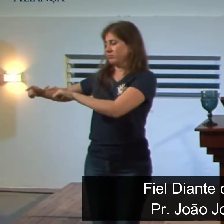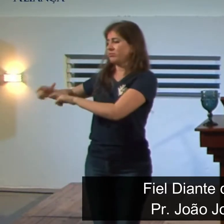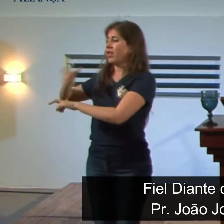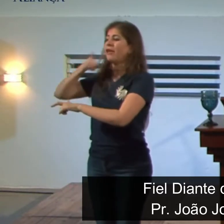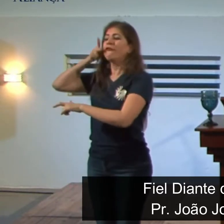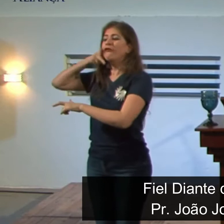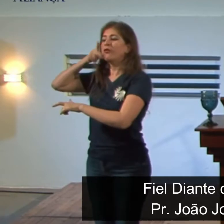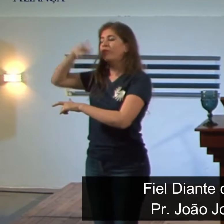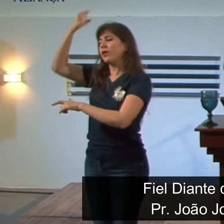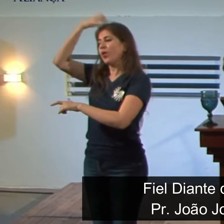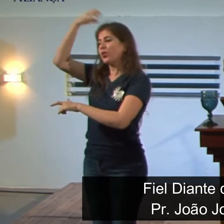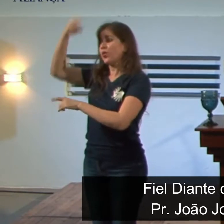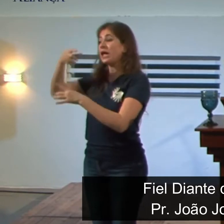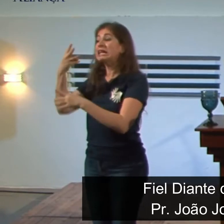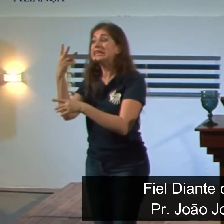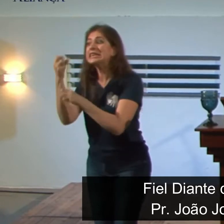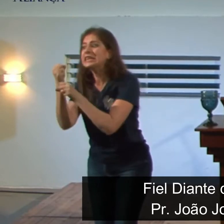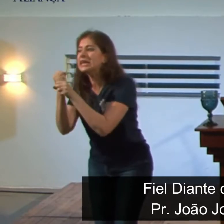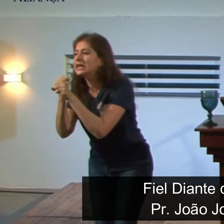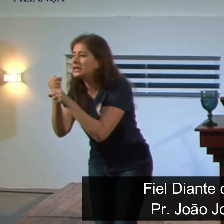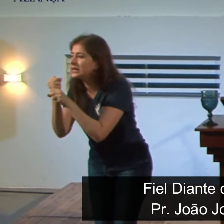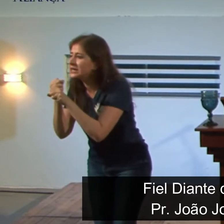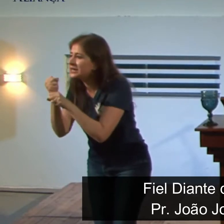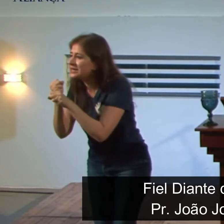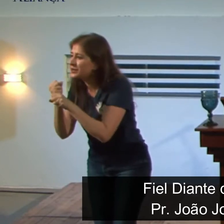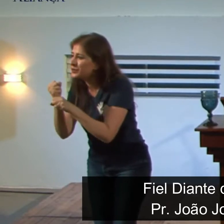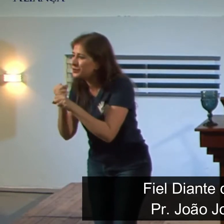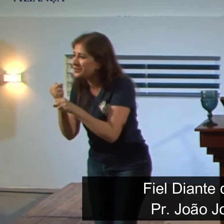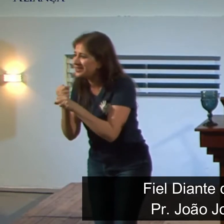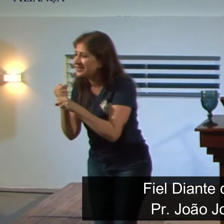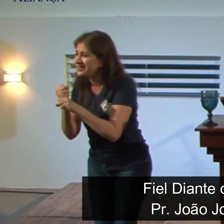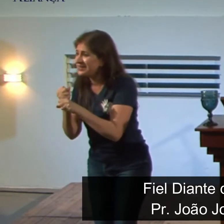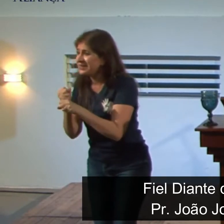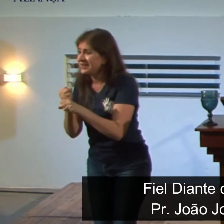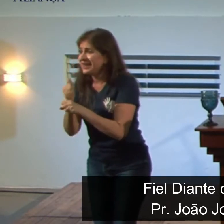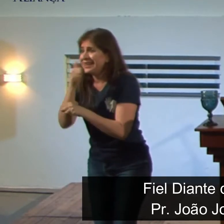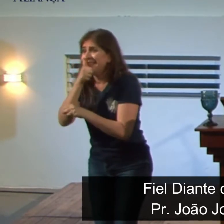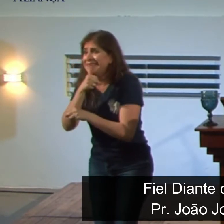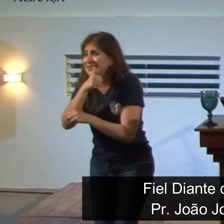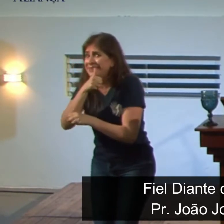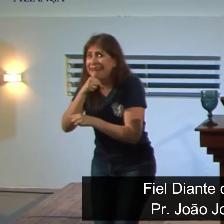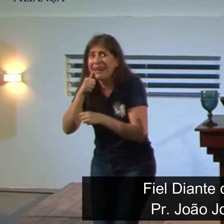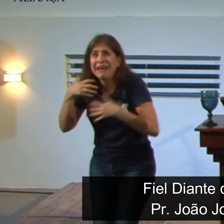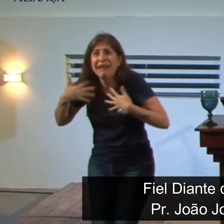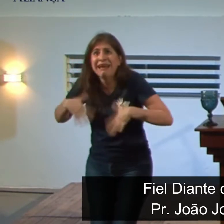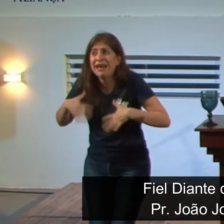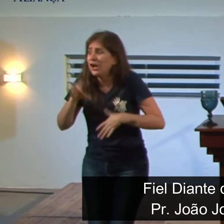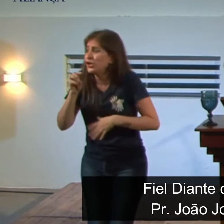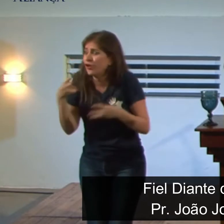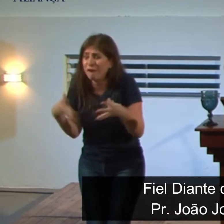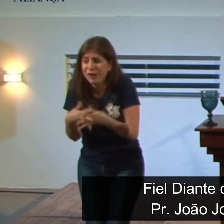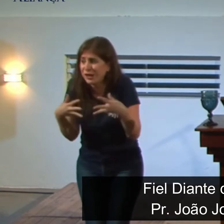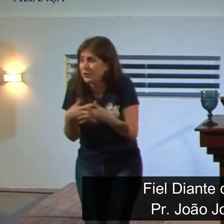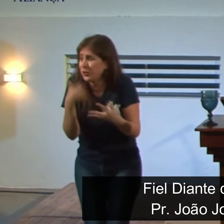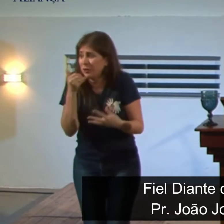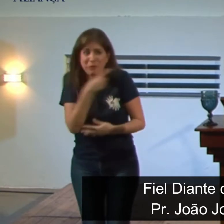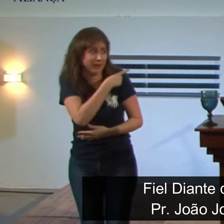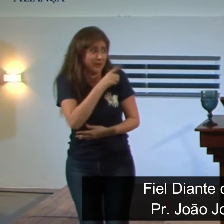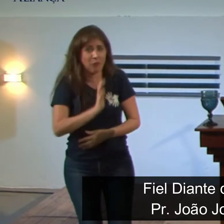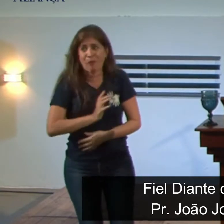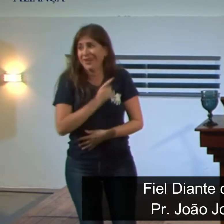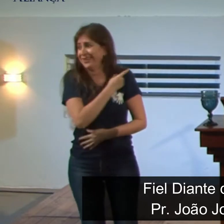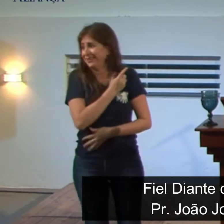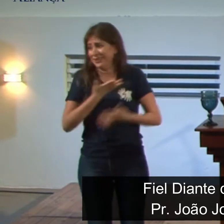rei, do vinho do rei, vocês vão ficar aí três anos, irmãos. Não, para mim seria um sacrifício extraordinário. Três anos comendo verdura e tomando água.